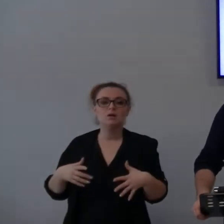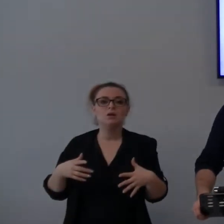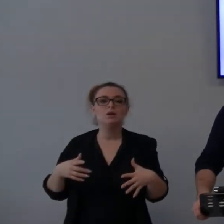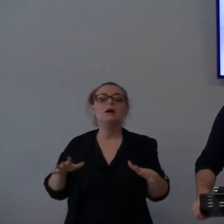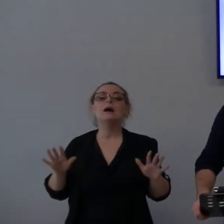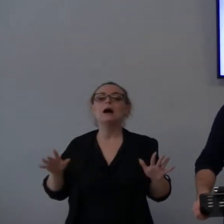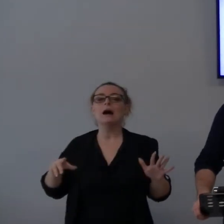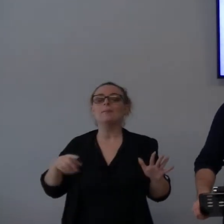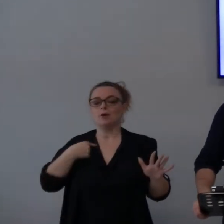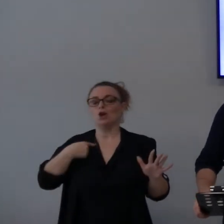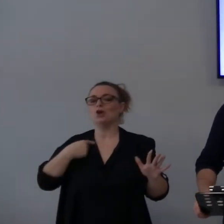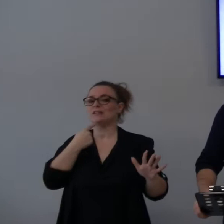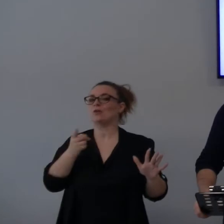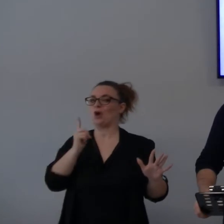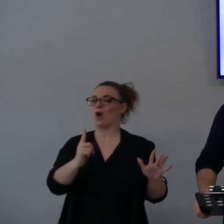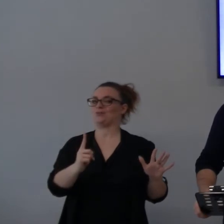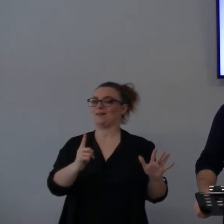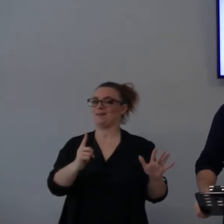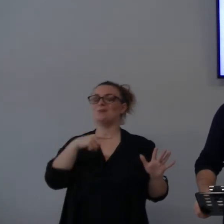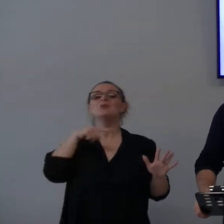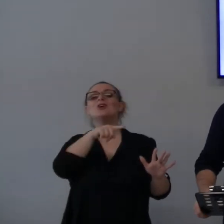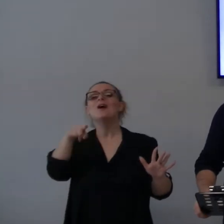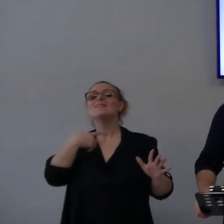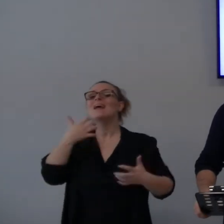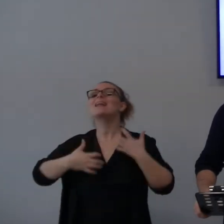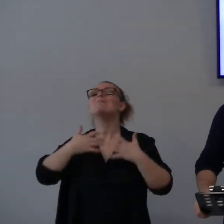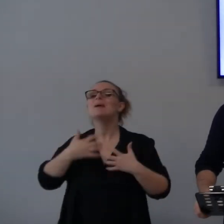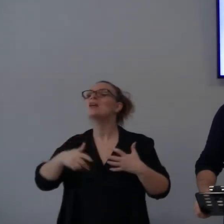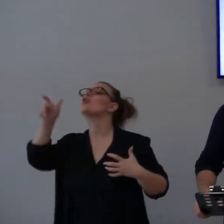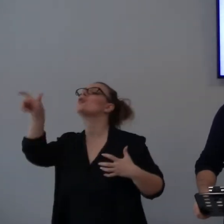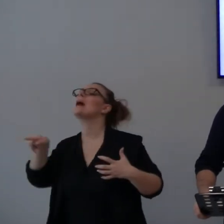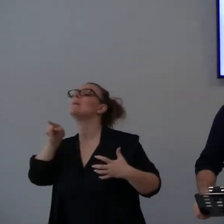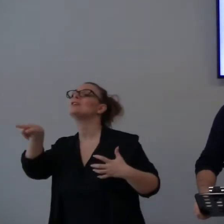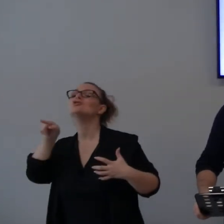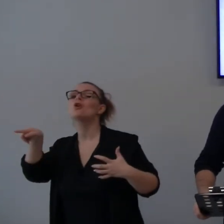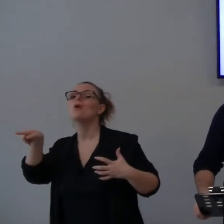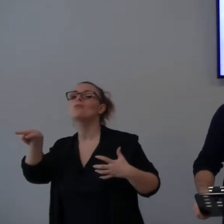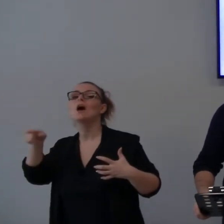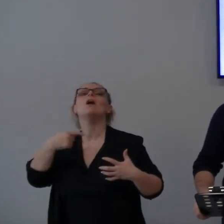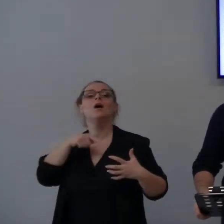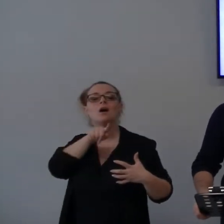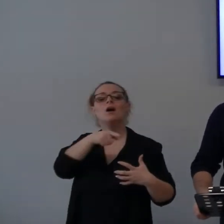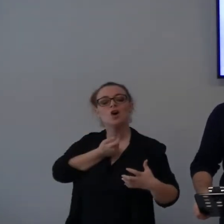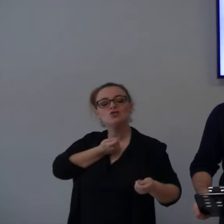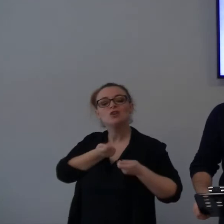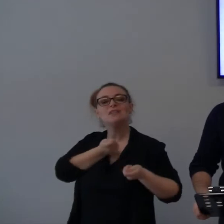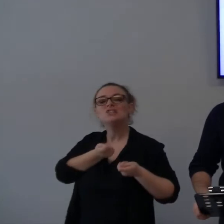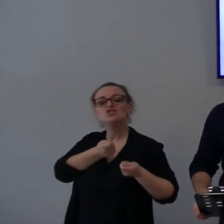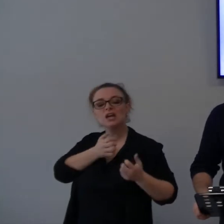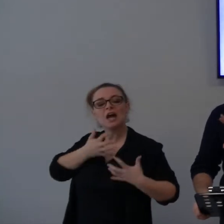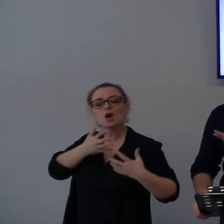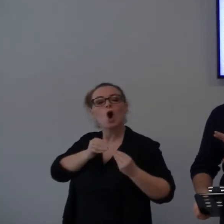quando sei arrabbiato con qualcuno che ti ha fatto un torto, come gestisci questo sentimento?